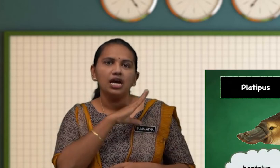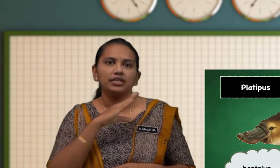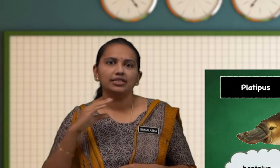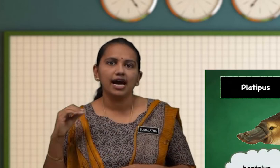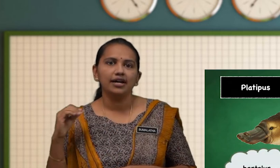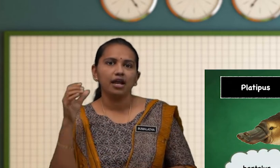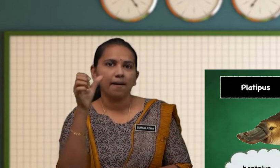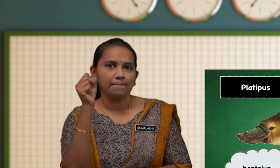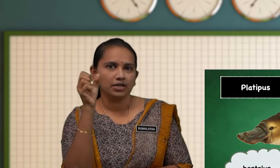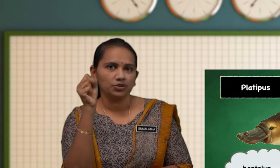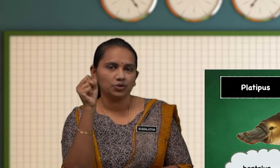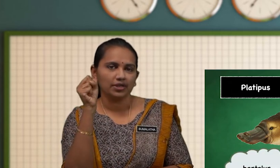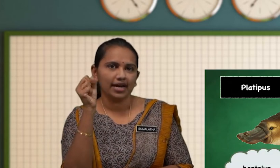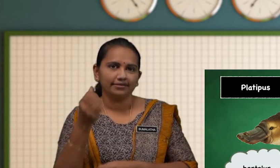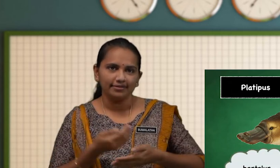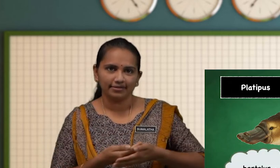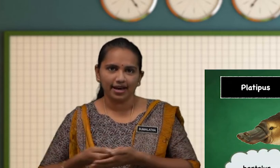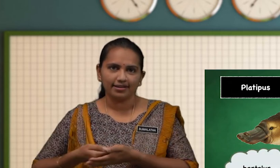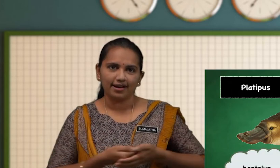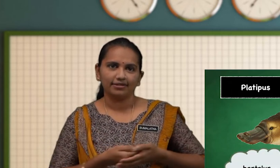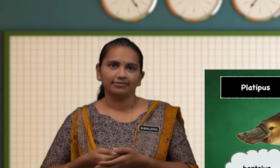Dan Menyusukan Anak